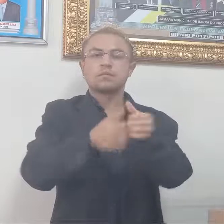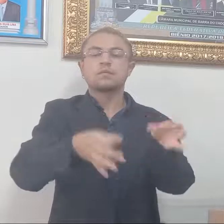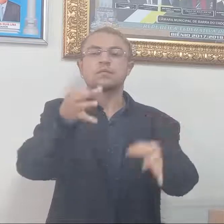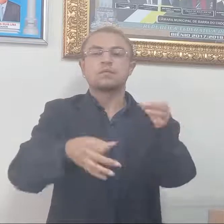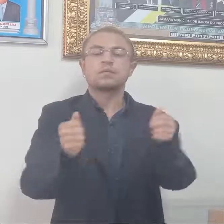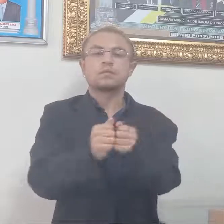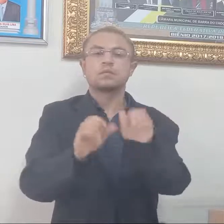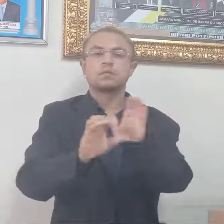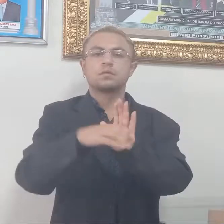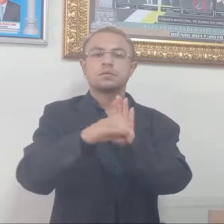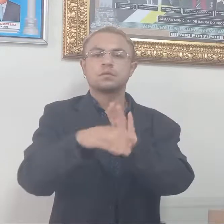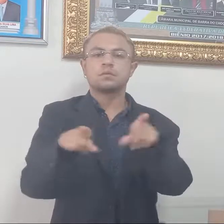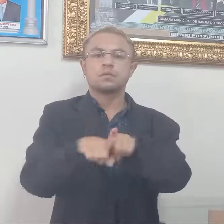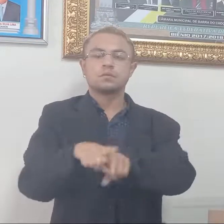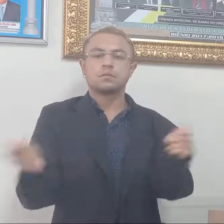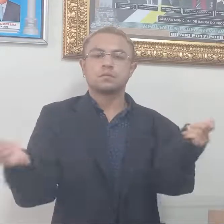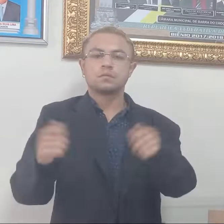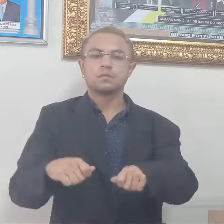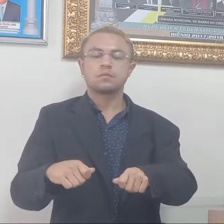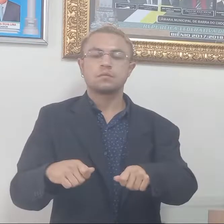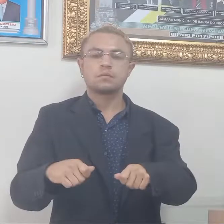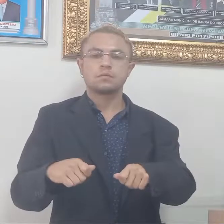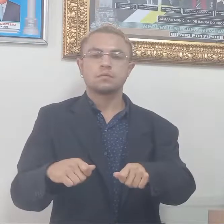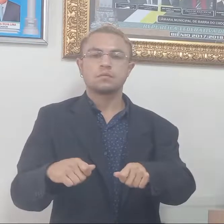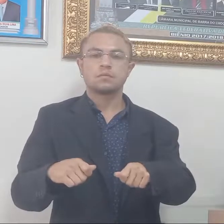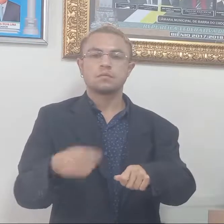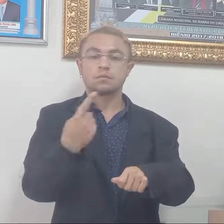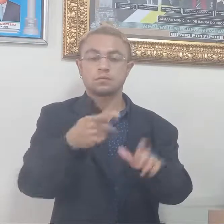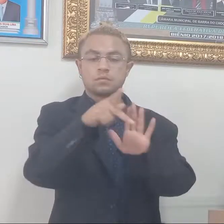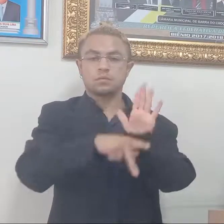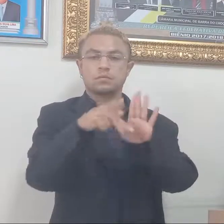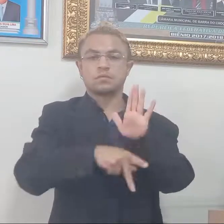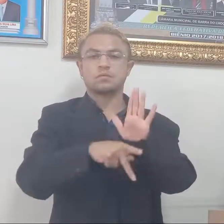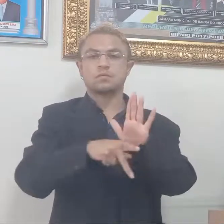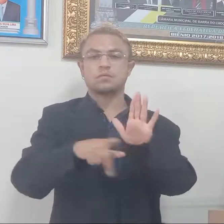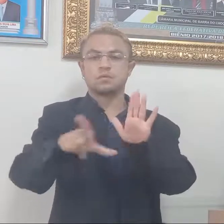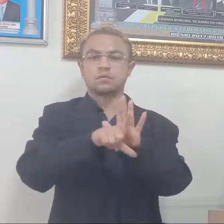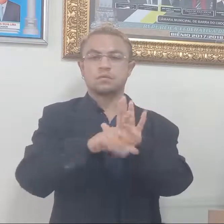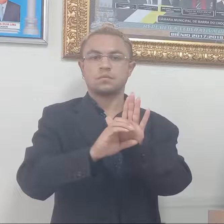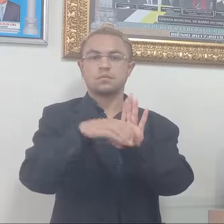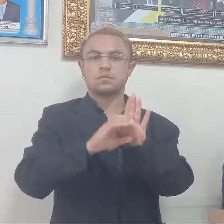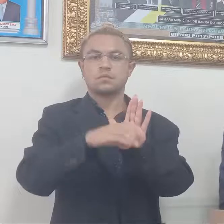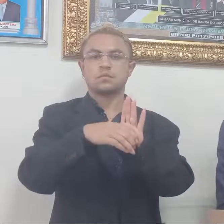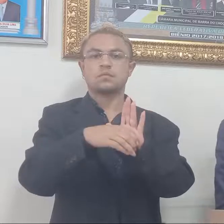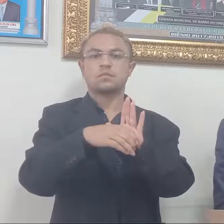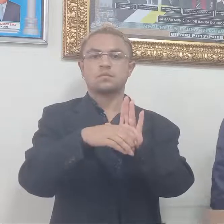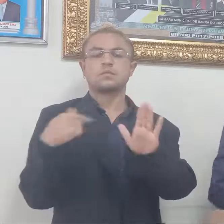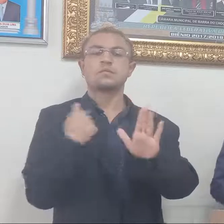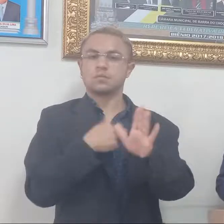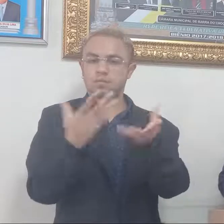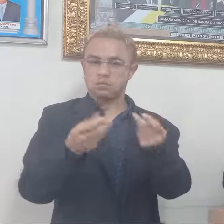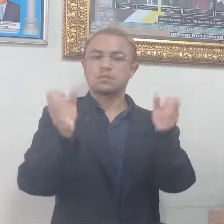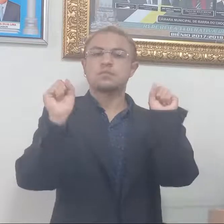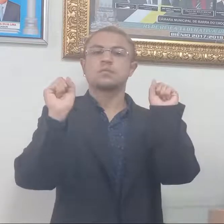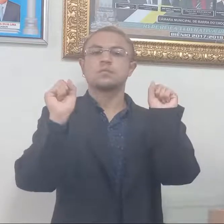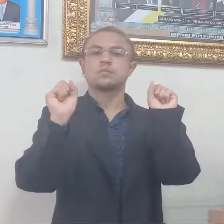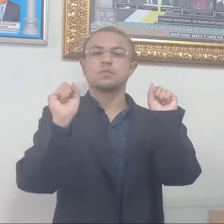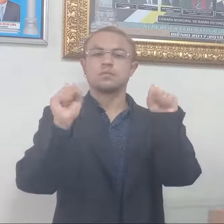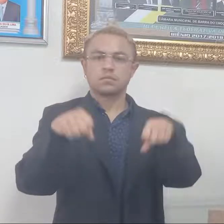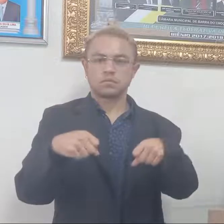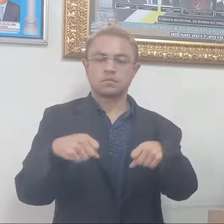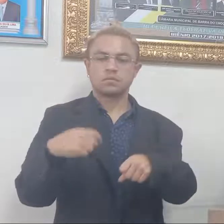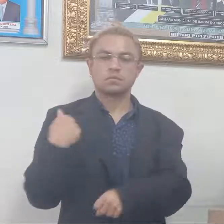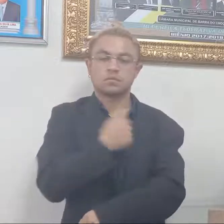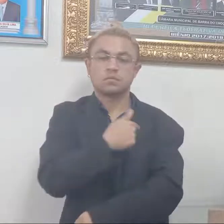as comissões competentes, o projeto é legal, é constitucional, iremos, sim, aprovar. De outra maneira,